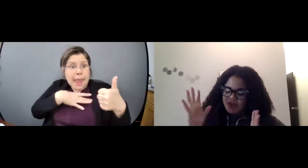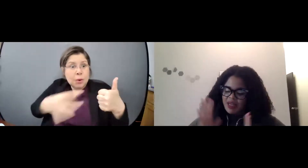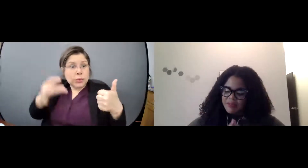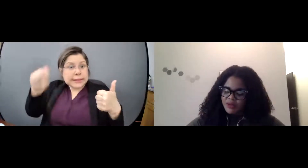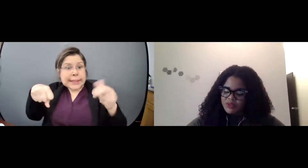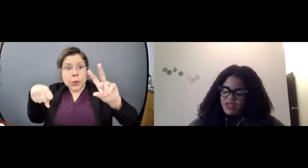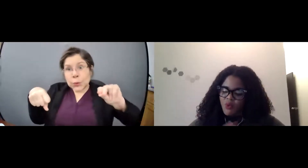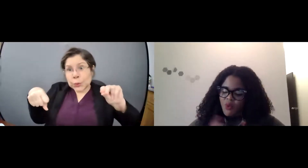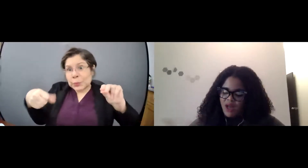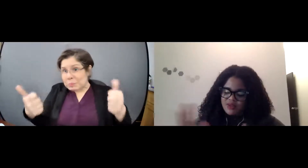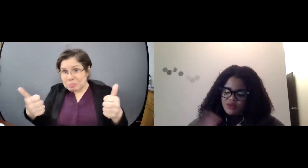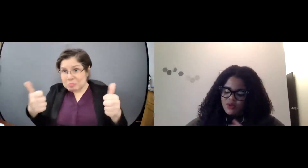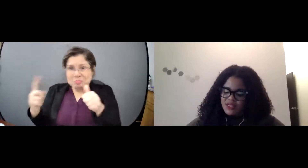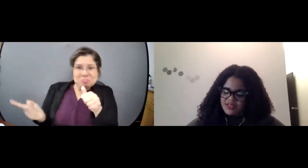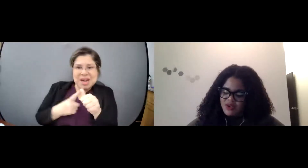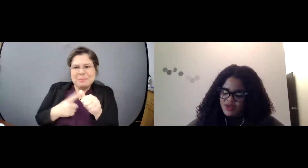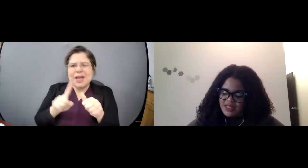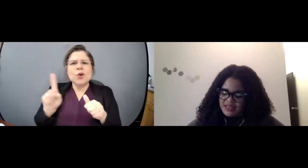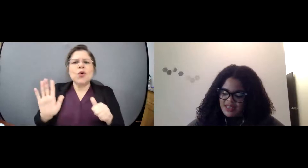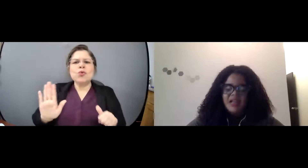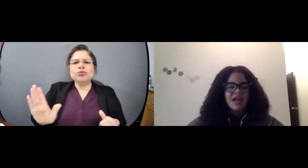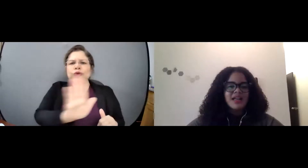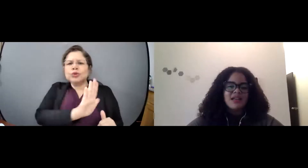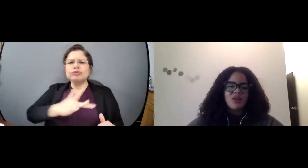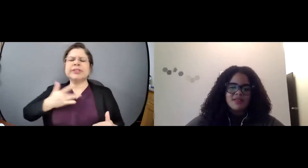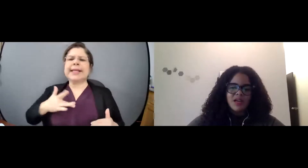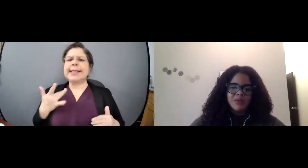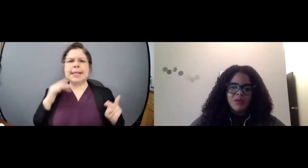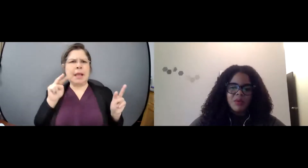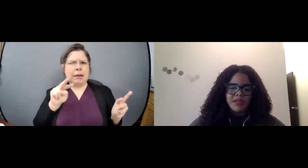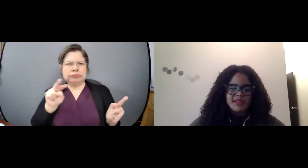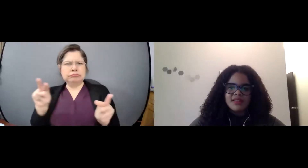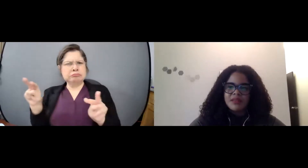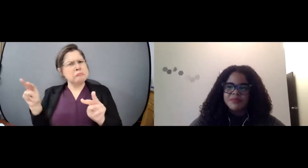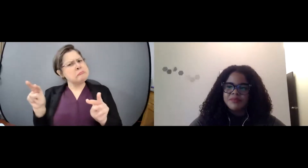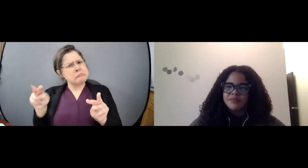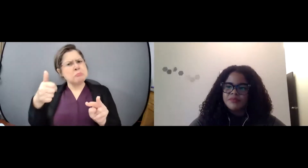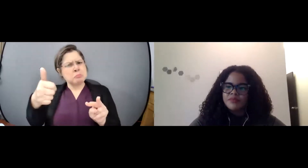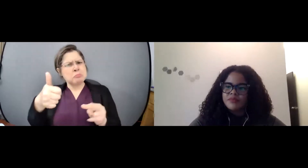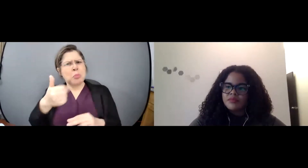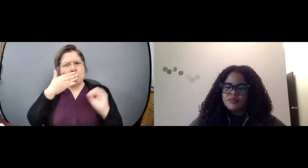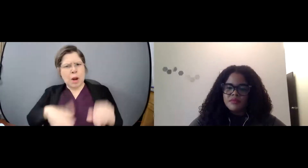Así que la primera pregunta es ¿cuáles son sus reacciones iniciales a esta colección que le pudimos presentar?